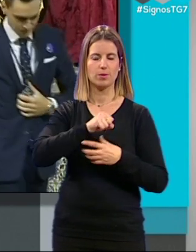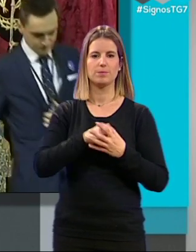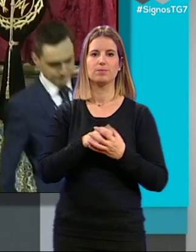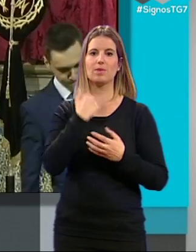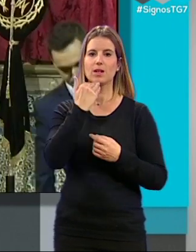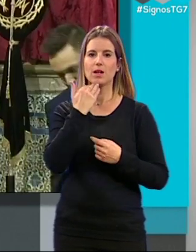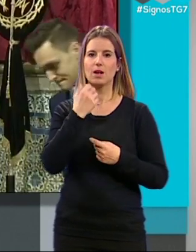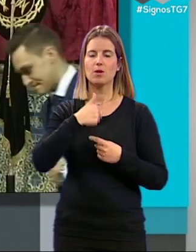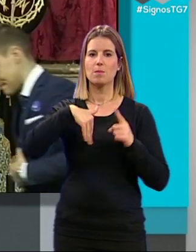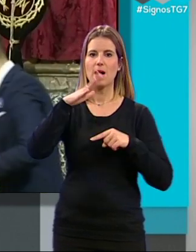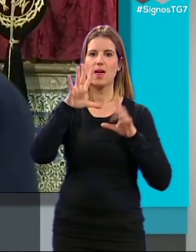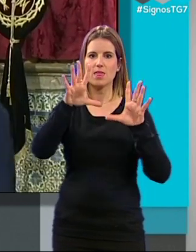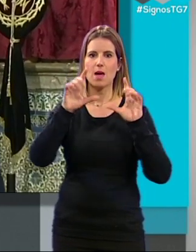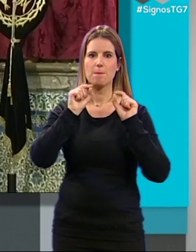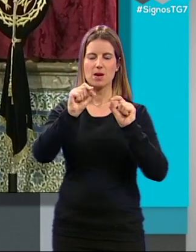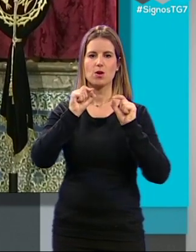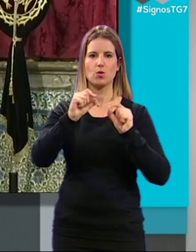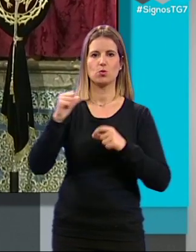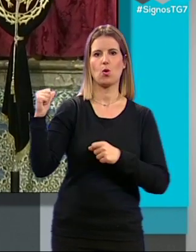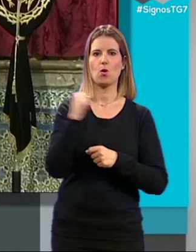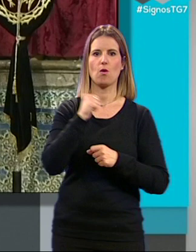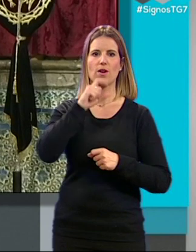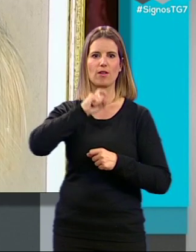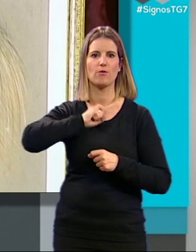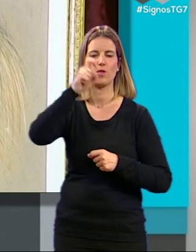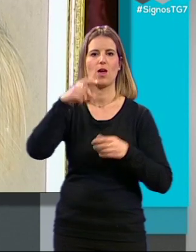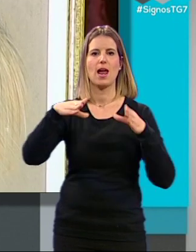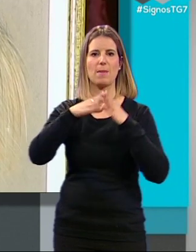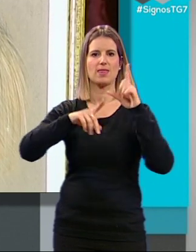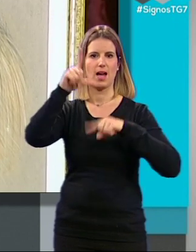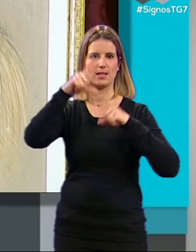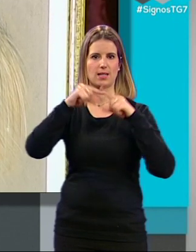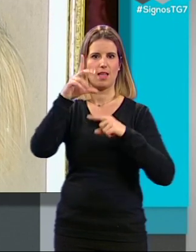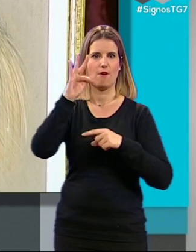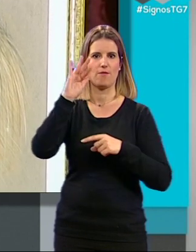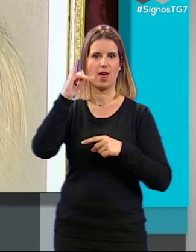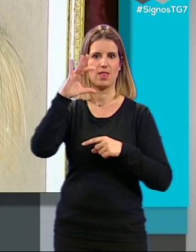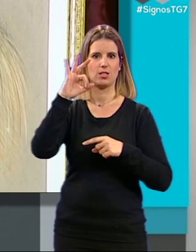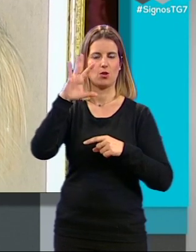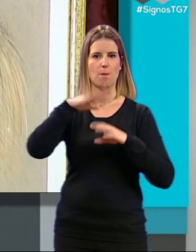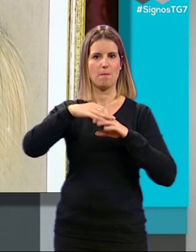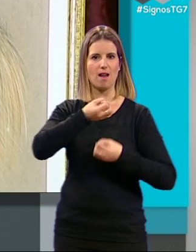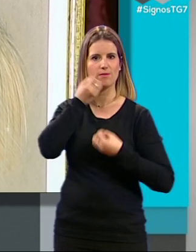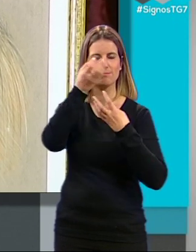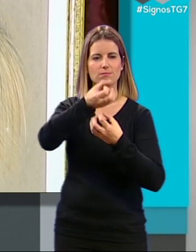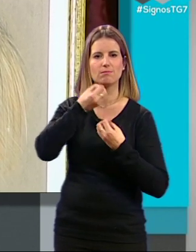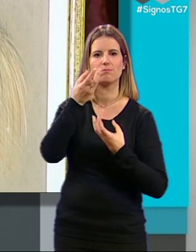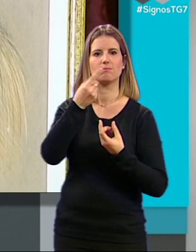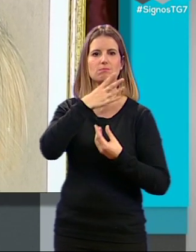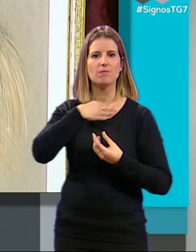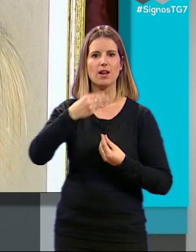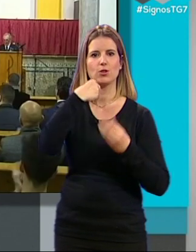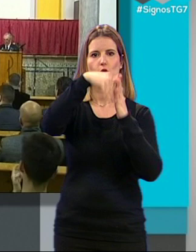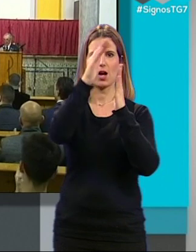Algo más de 10 minutos empleó el cofrado y fundador de la hermandad de la estrella Francisco Martín el ladrón de Guevara para dar a conocer el espléndido y original